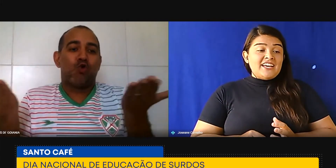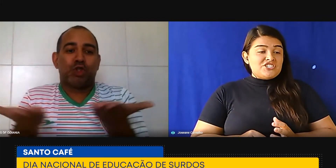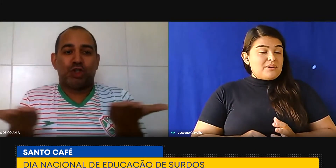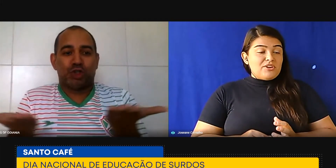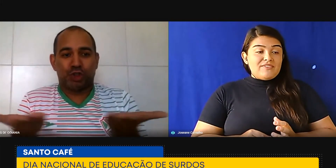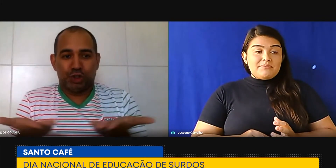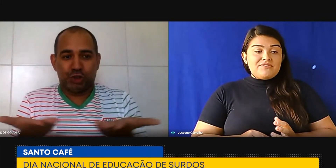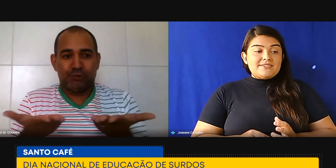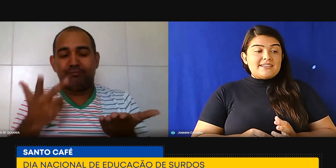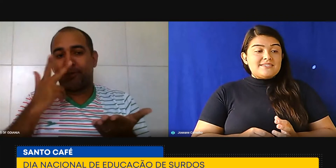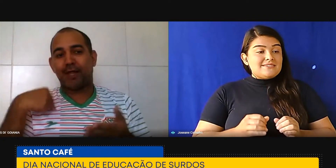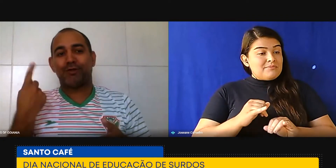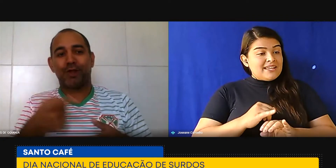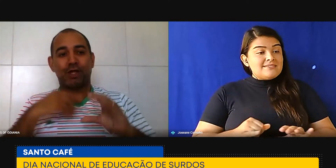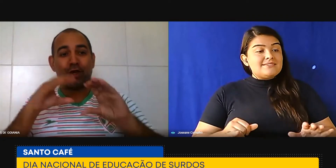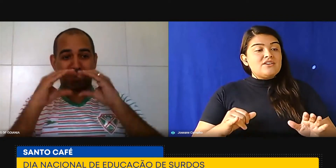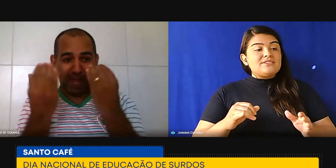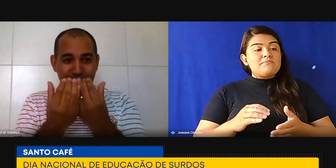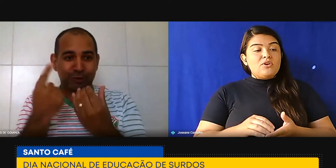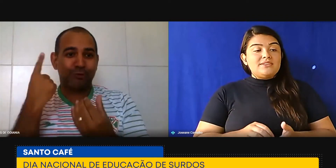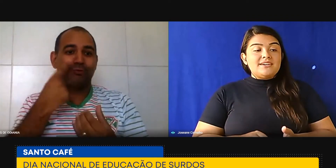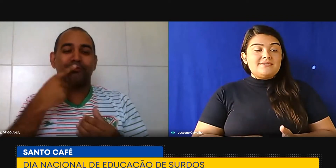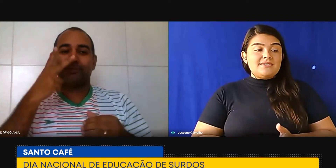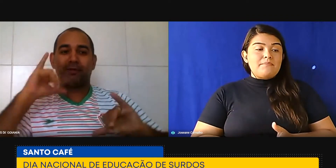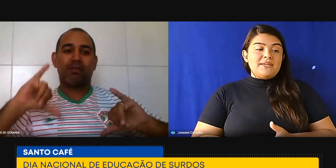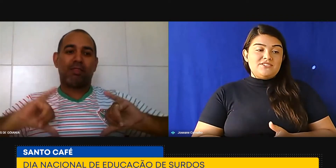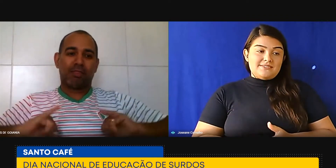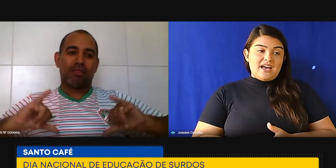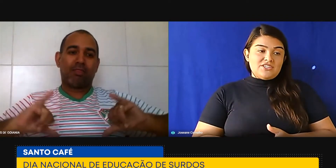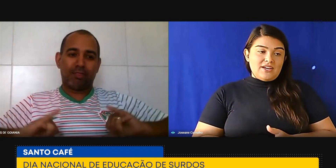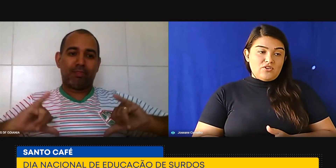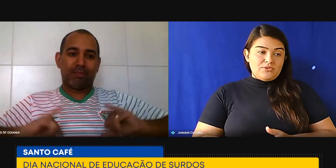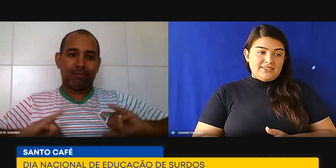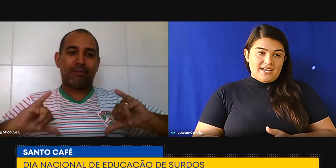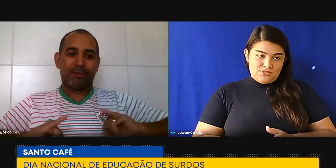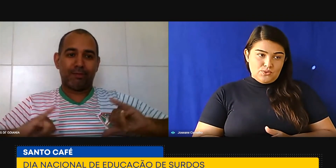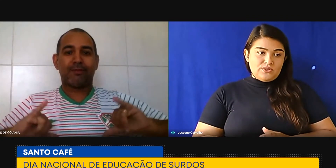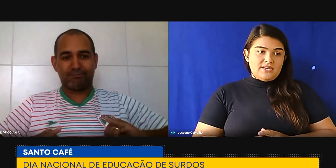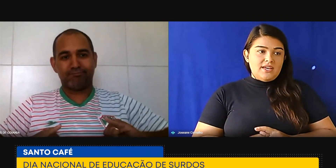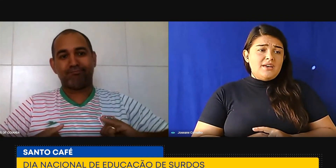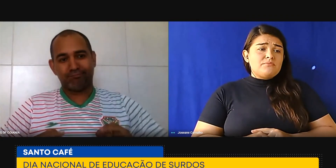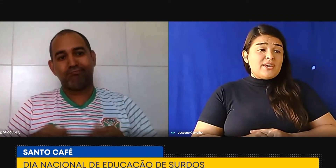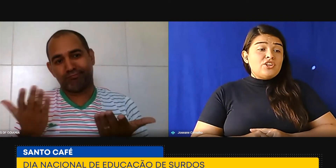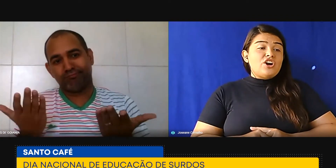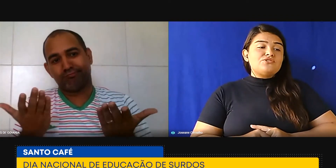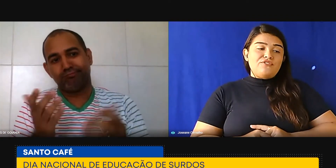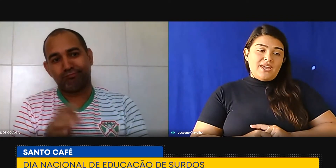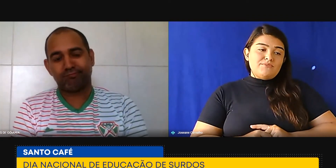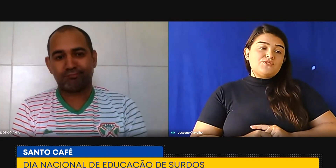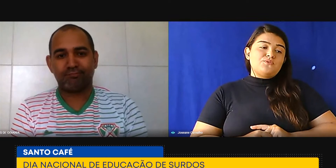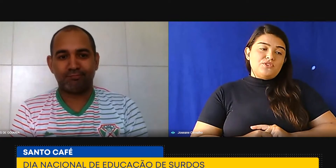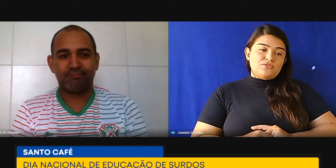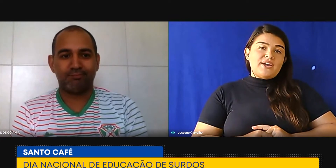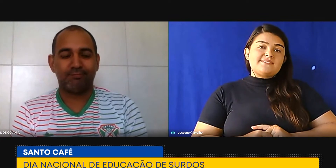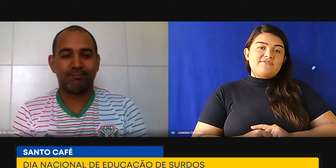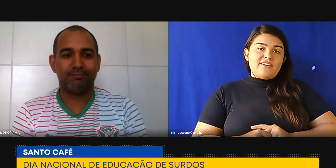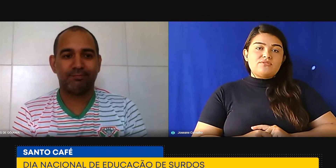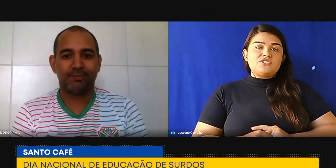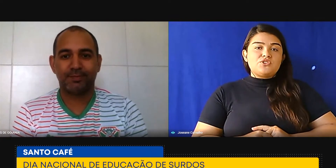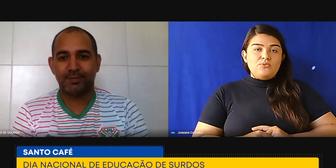a gente aproveita para fazer essa disseminação da importância da aprendizagem da comunidade surda. Porque nós sofremos muito com essa falta de